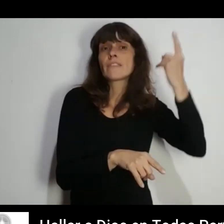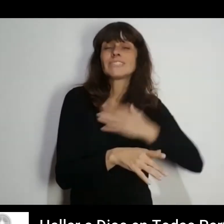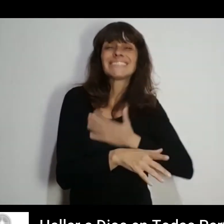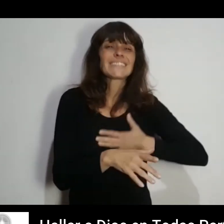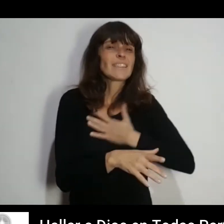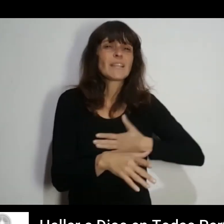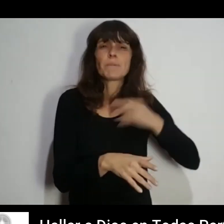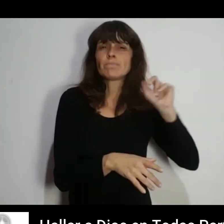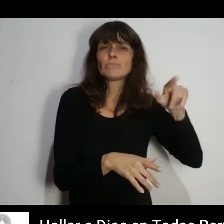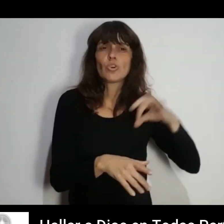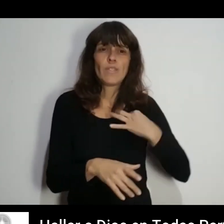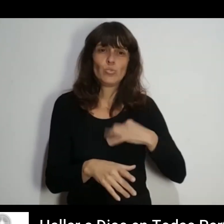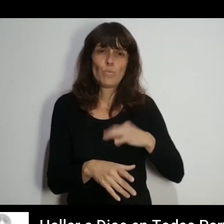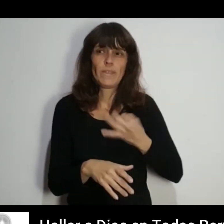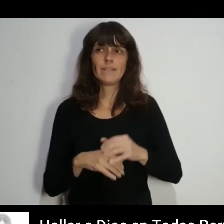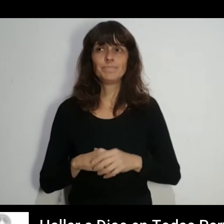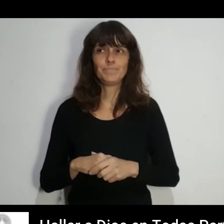en los sentimientos y deseos de tu vida